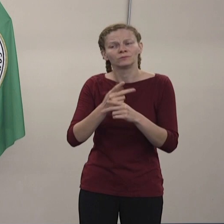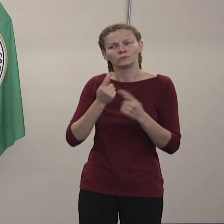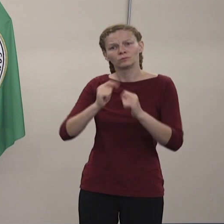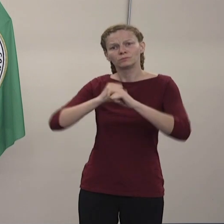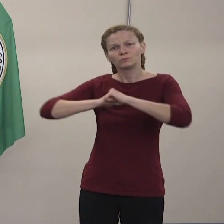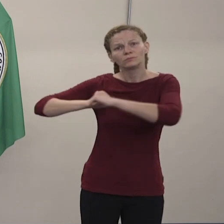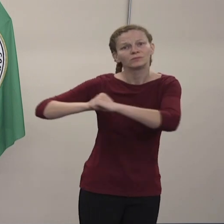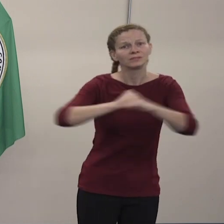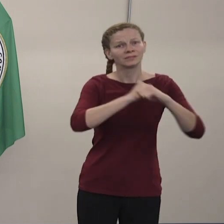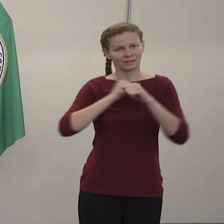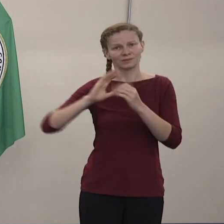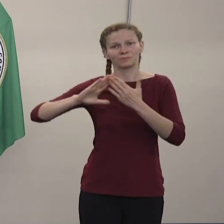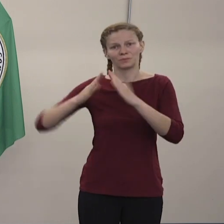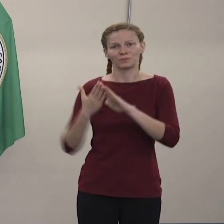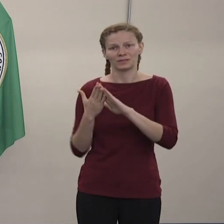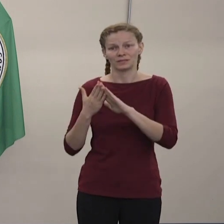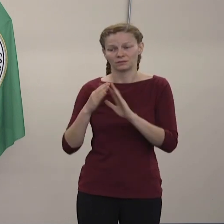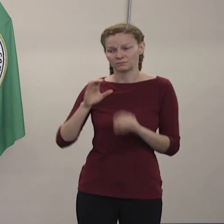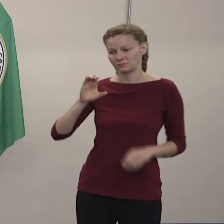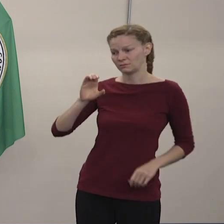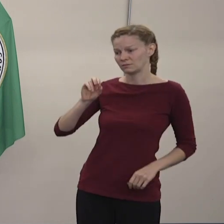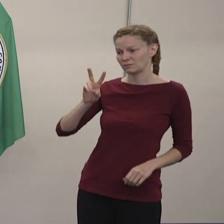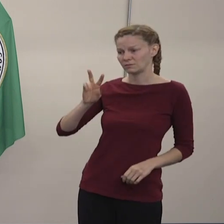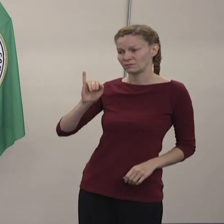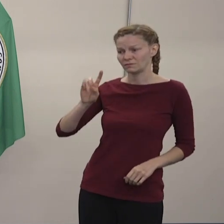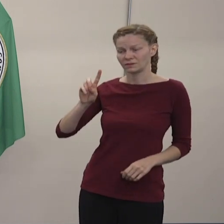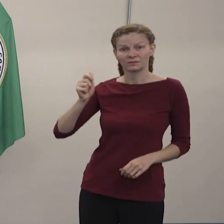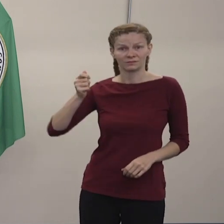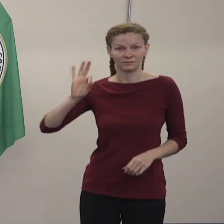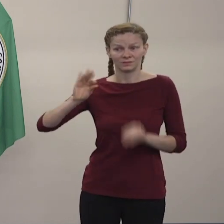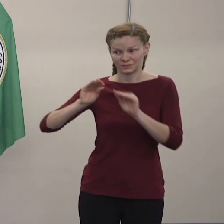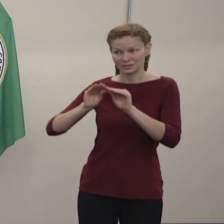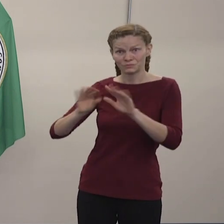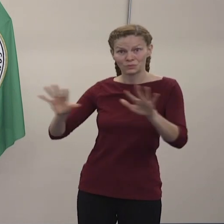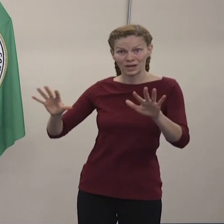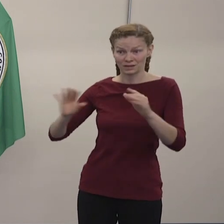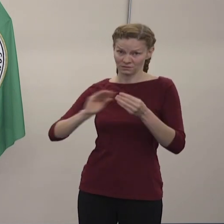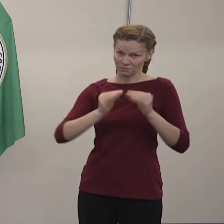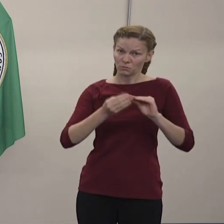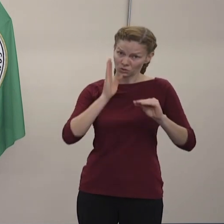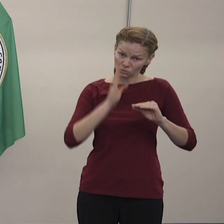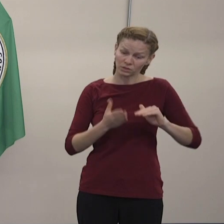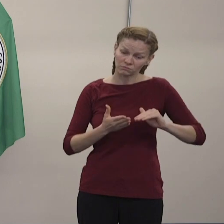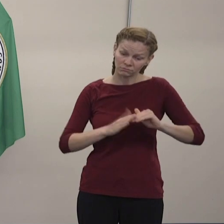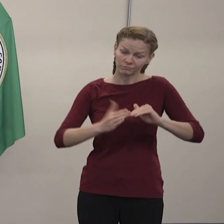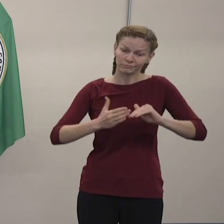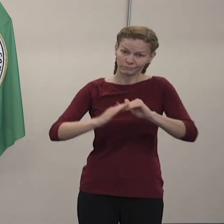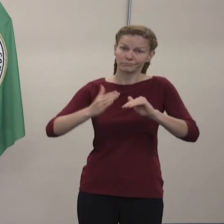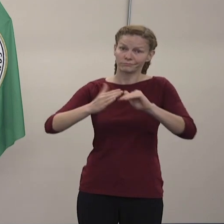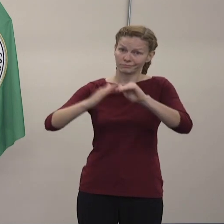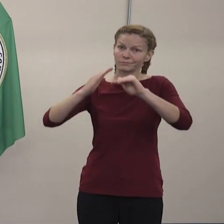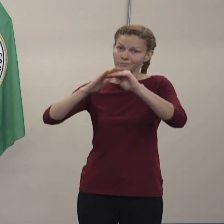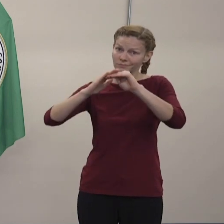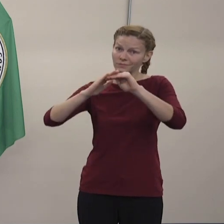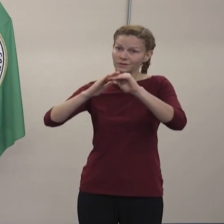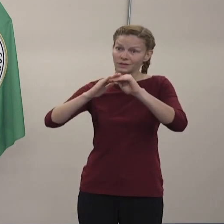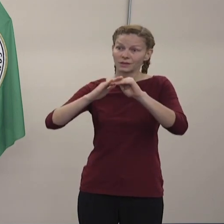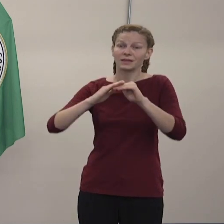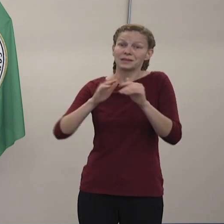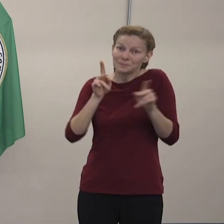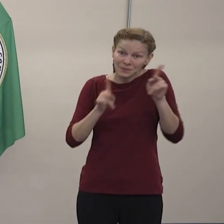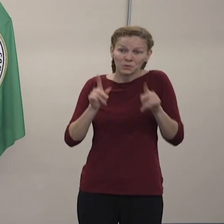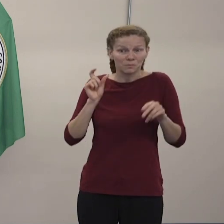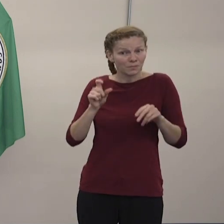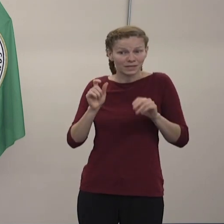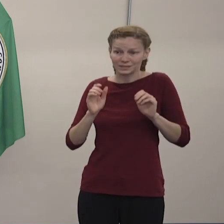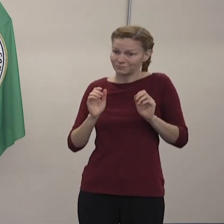Como el COVID-19 se está propagando y los números están subiendo, vamos a volver a